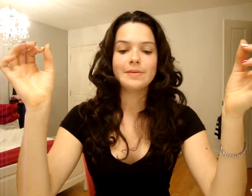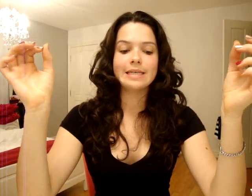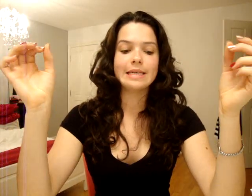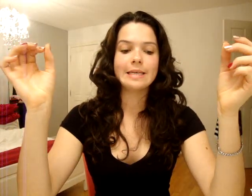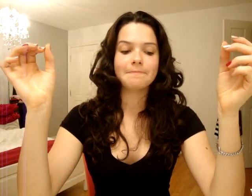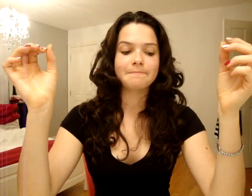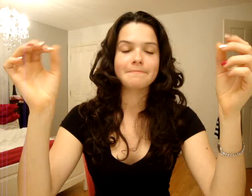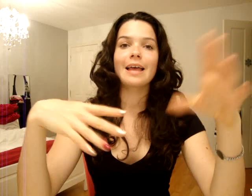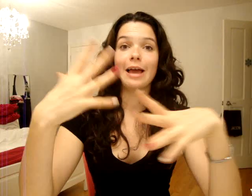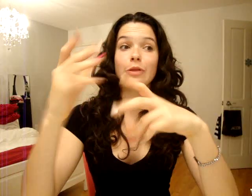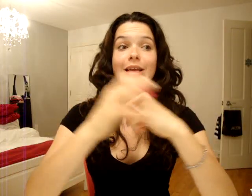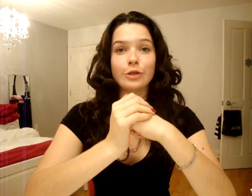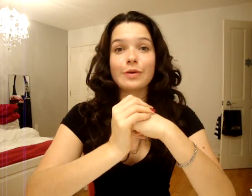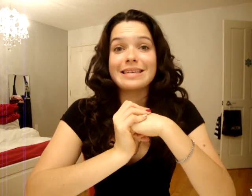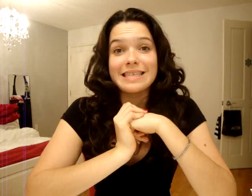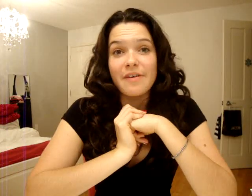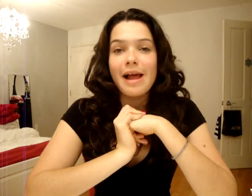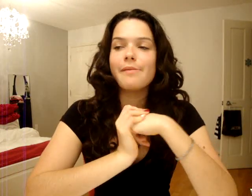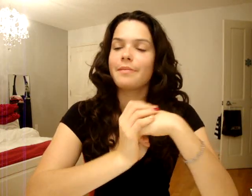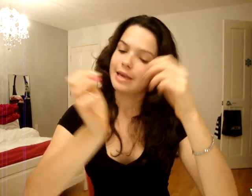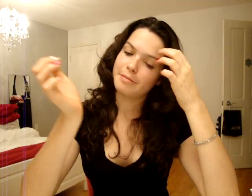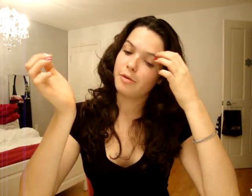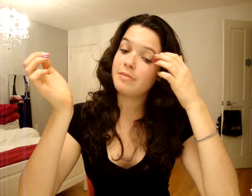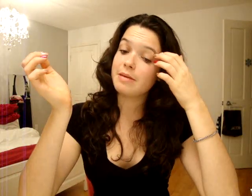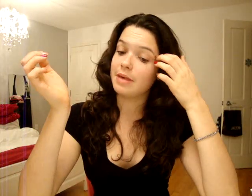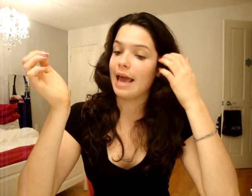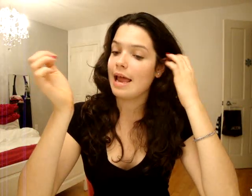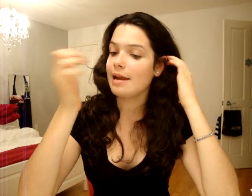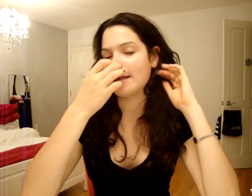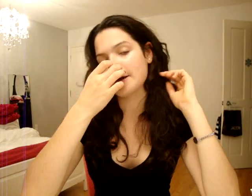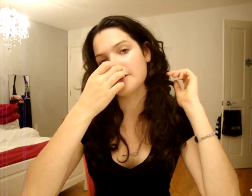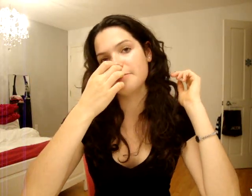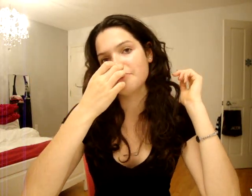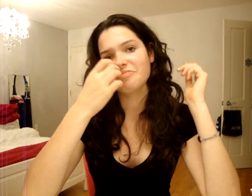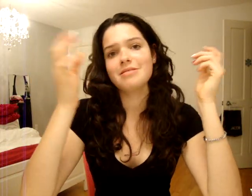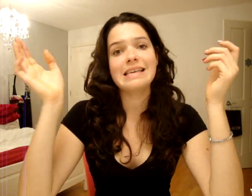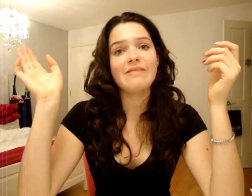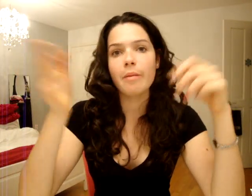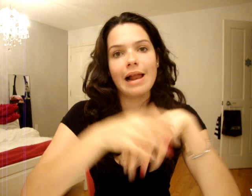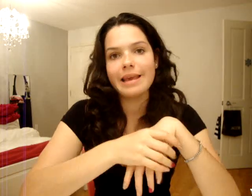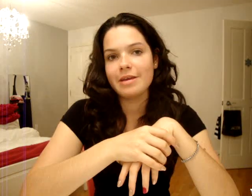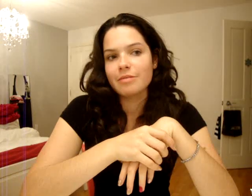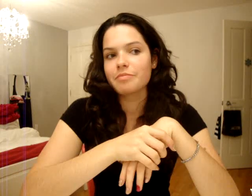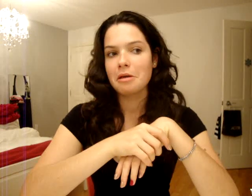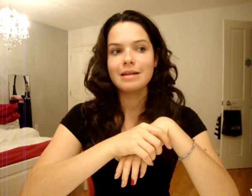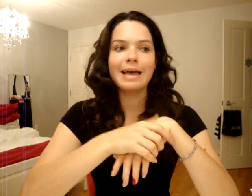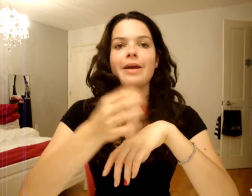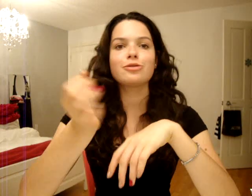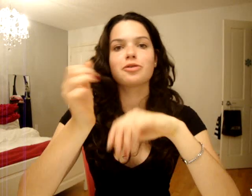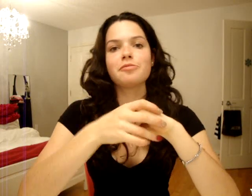Puis, une autre question. Est-ce que ça fait mal? OK. Mon ami, Mickaël, il était comme... Ça fait pas mal, Camille. Ça peine juste un peu,